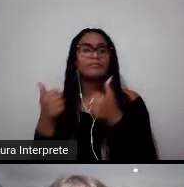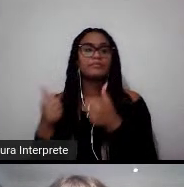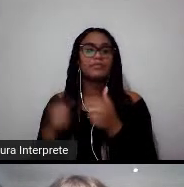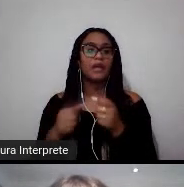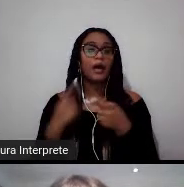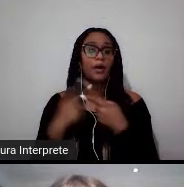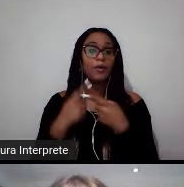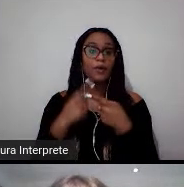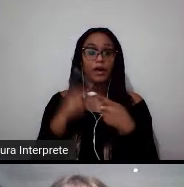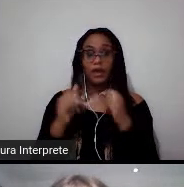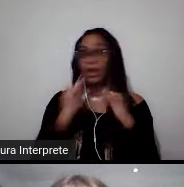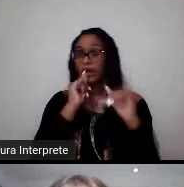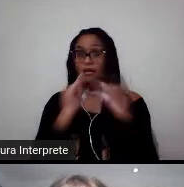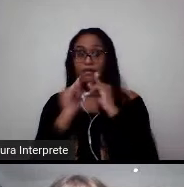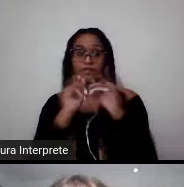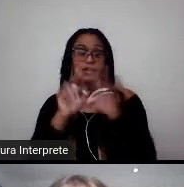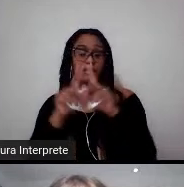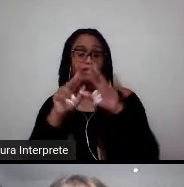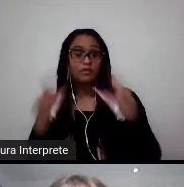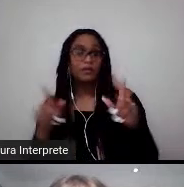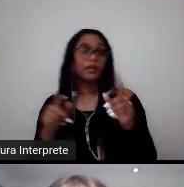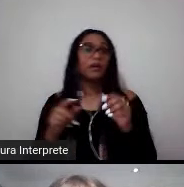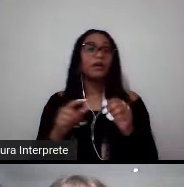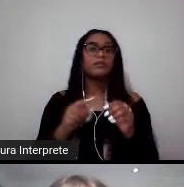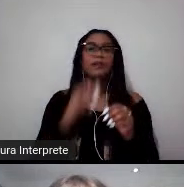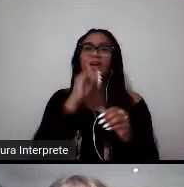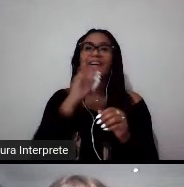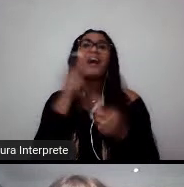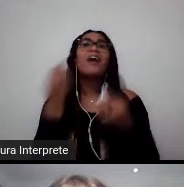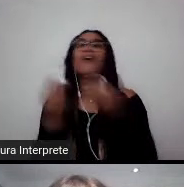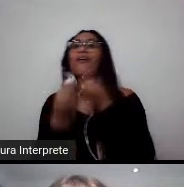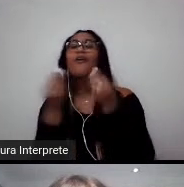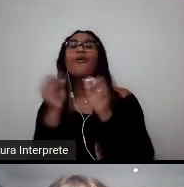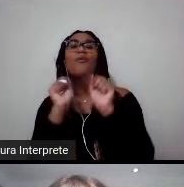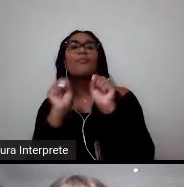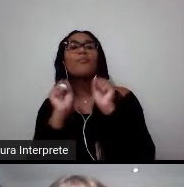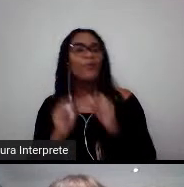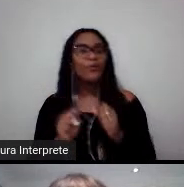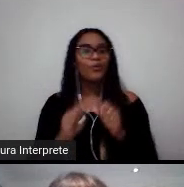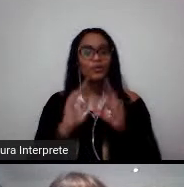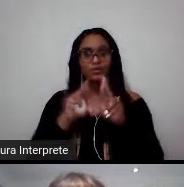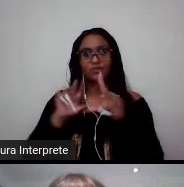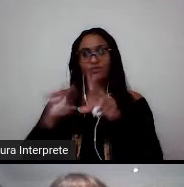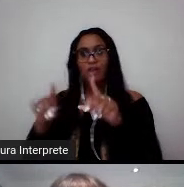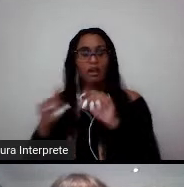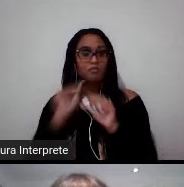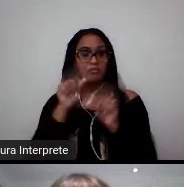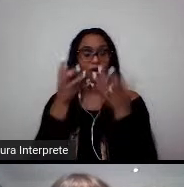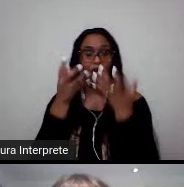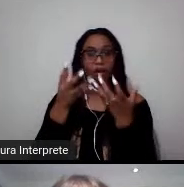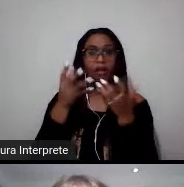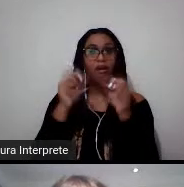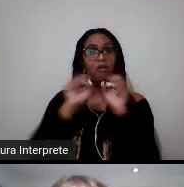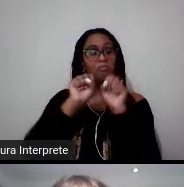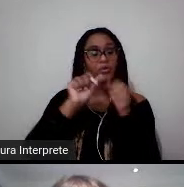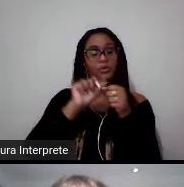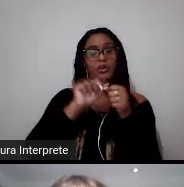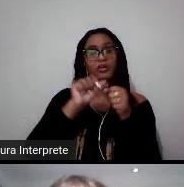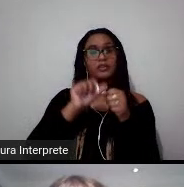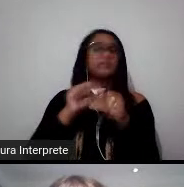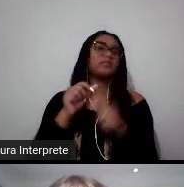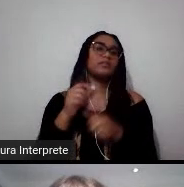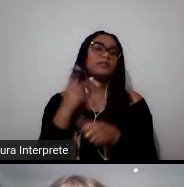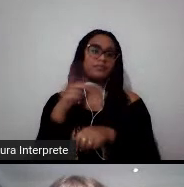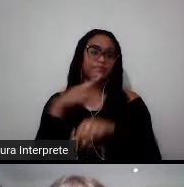o Tivenin dá dicas do processo, dá dicas do que você pode fazer enquanto estiver no Reino Unido, e ainda assim mantém, você pode